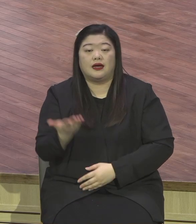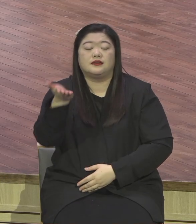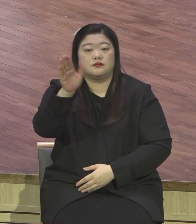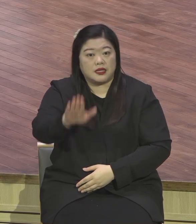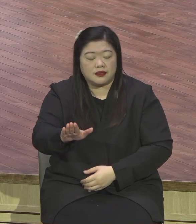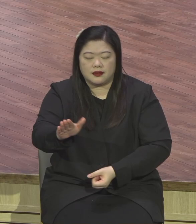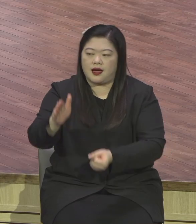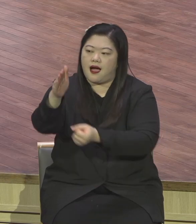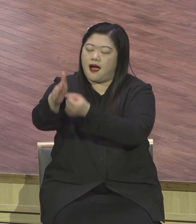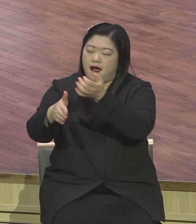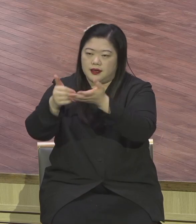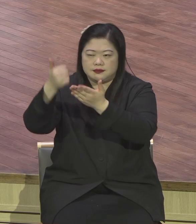다해서